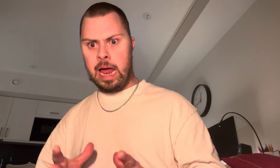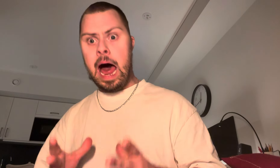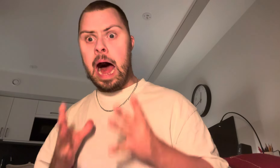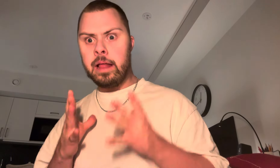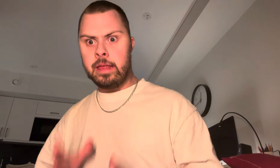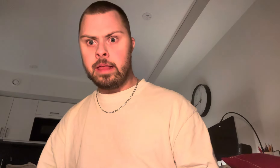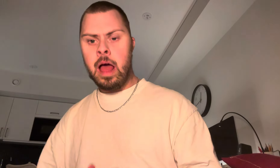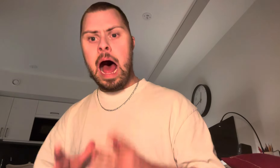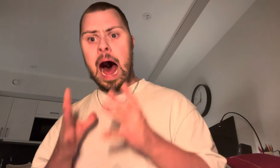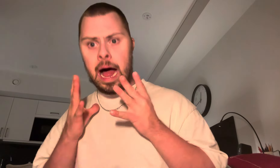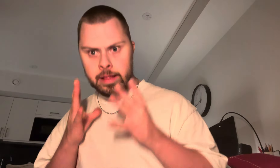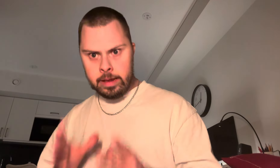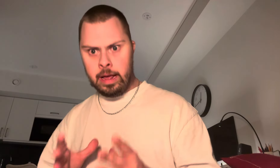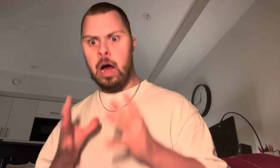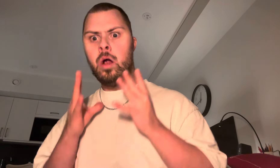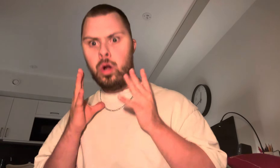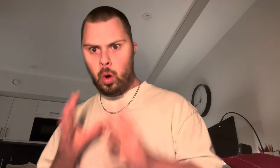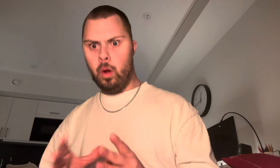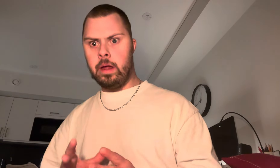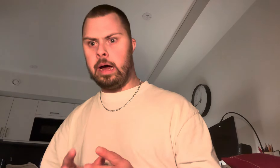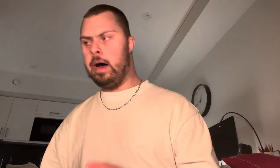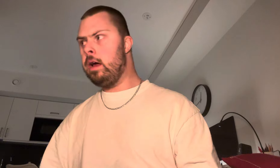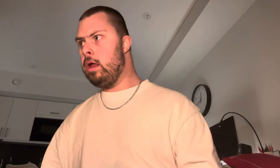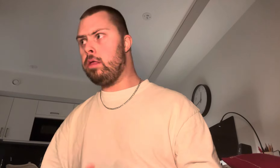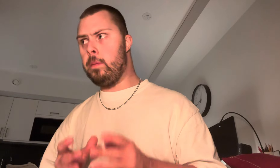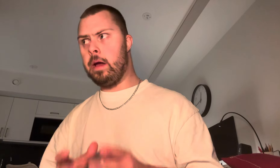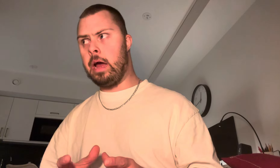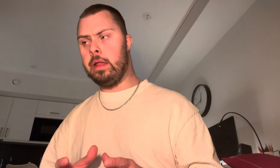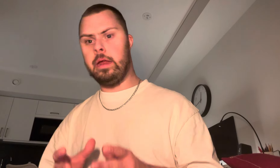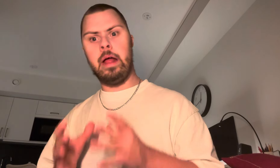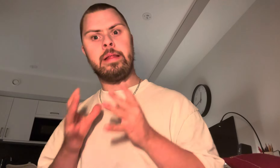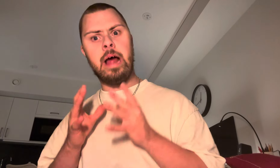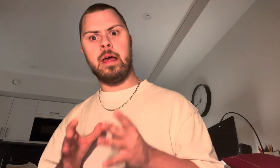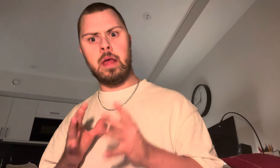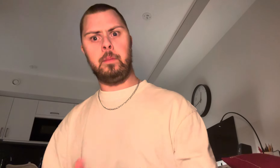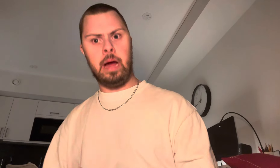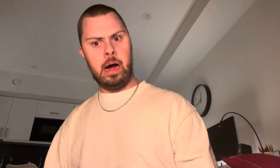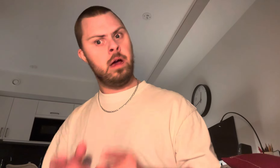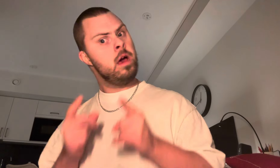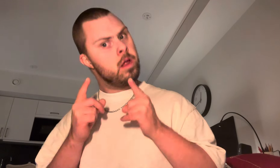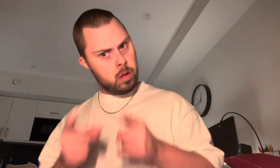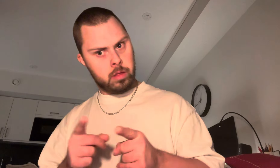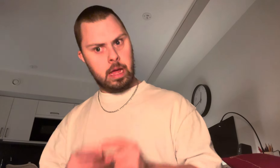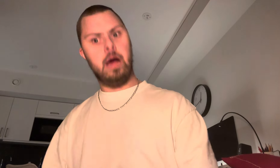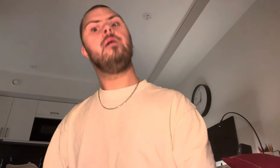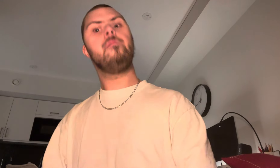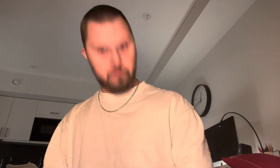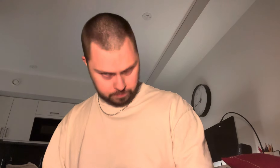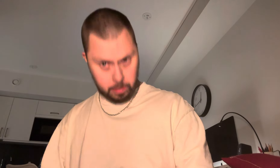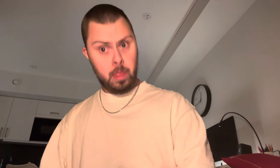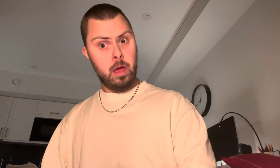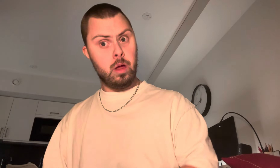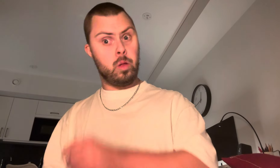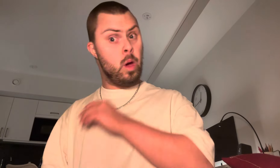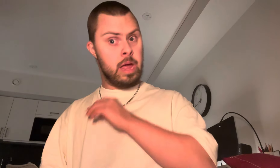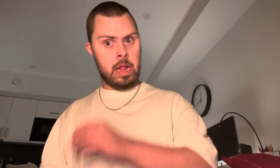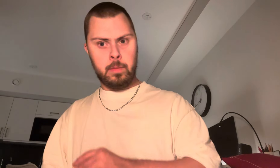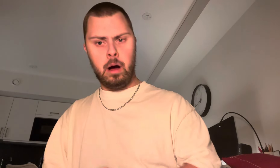andra låterna som jag kan dansa med. Just det. Det var jättebra.